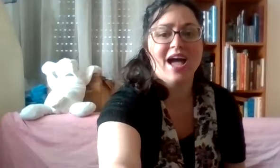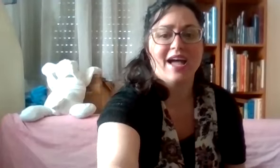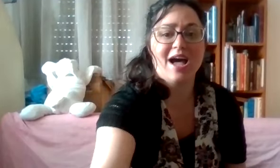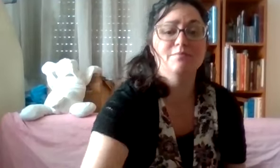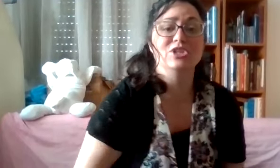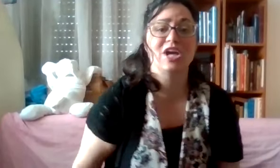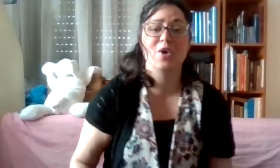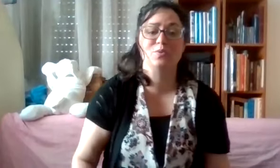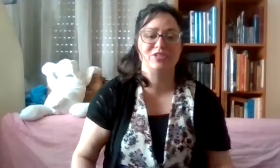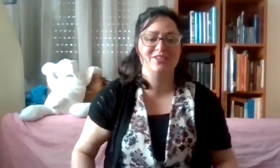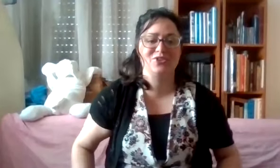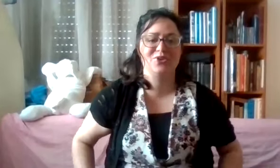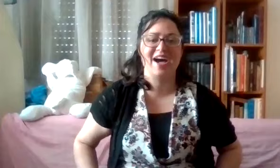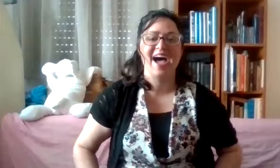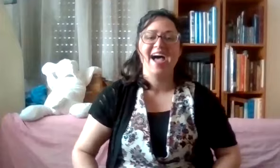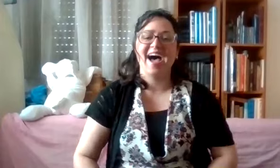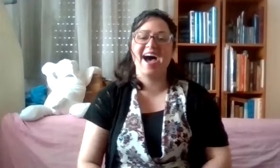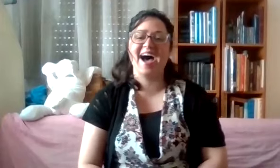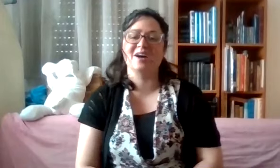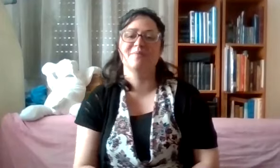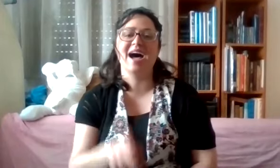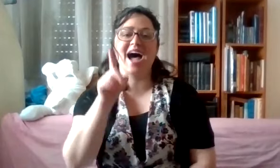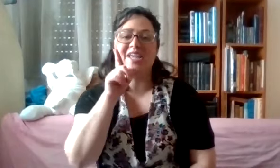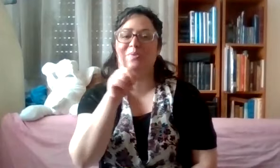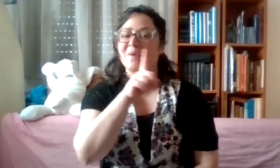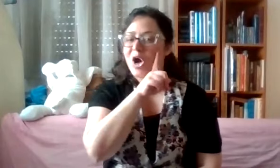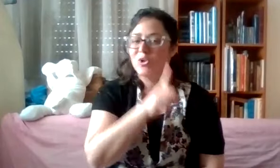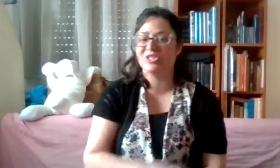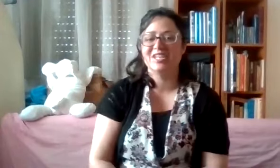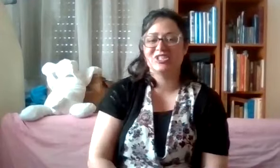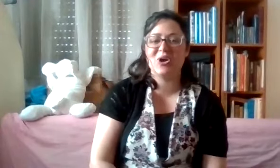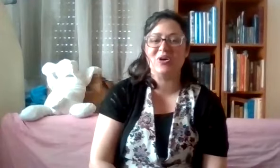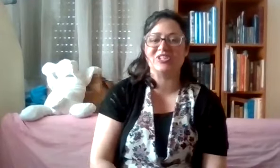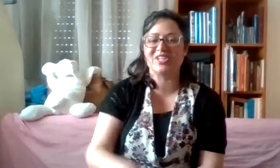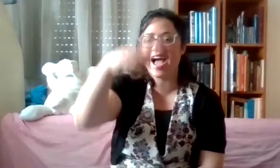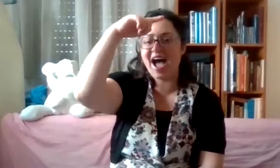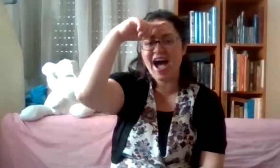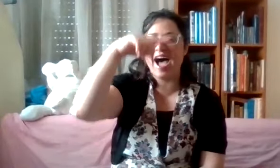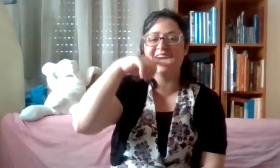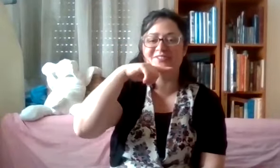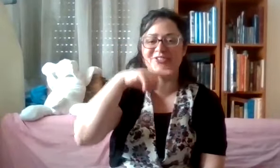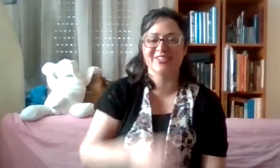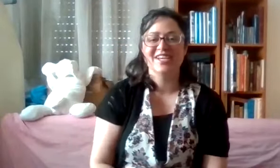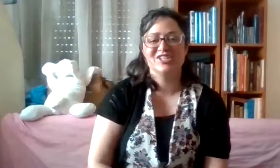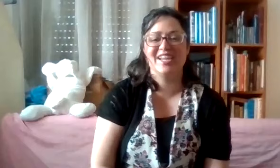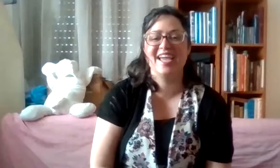חמישה חומשי תורה. ארבע אמהות. שלושה אבות. שני